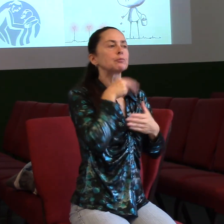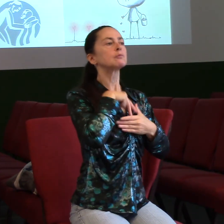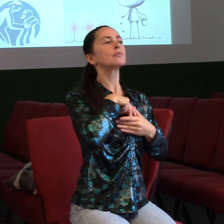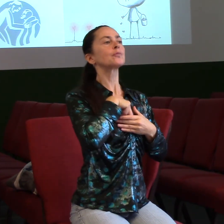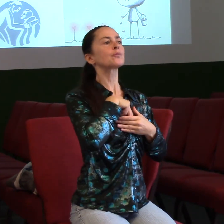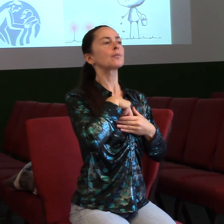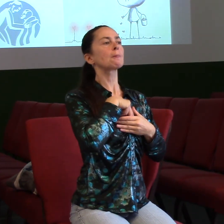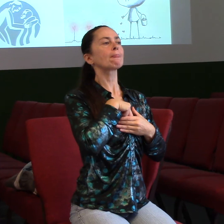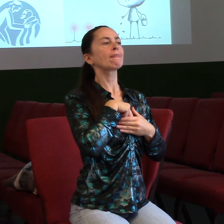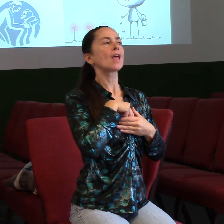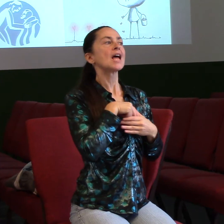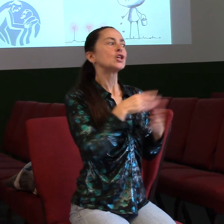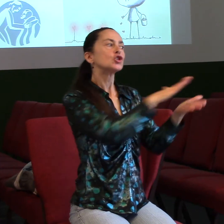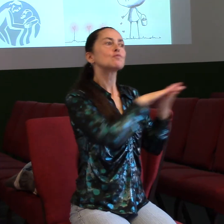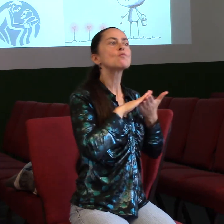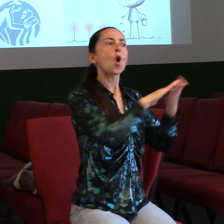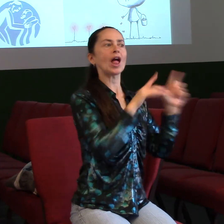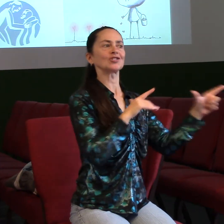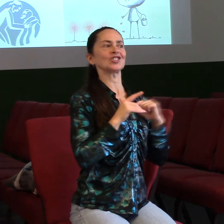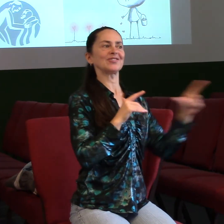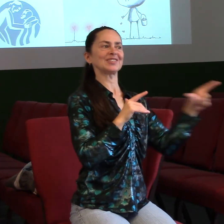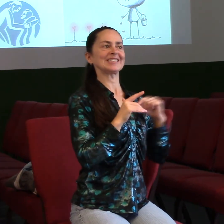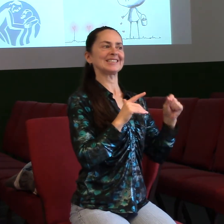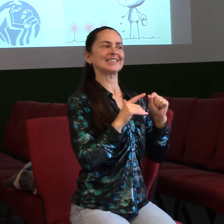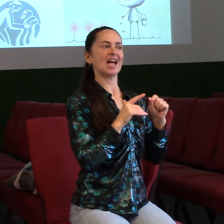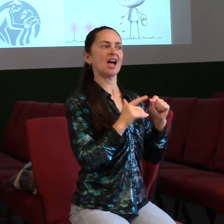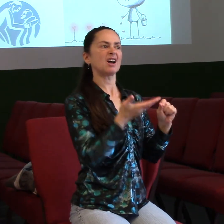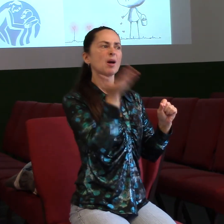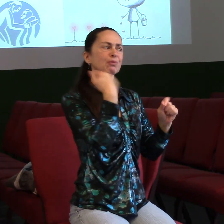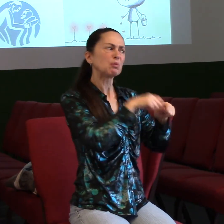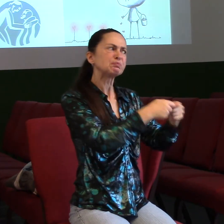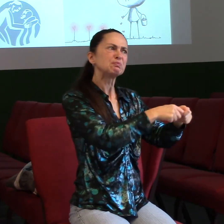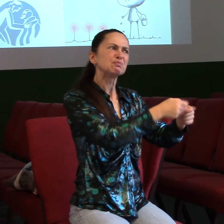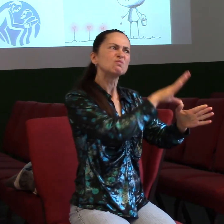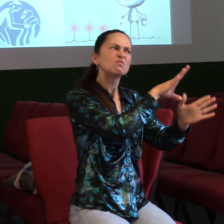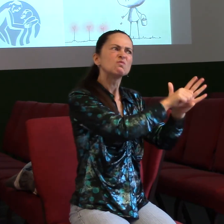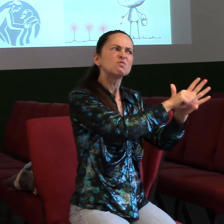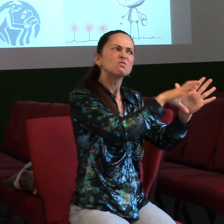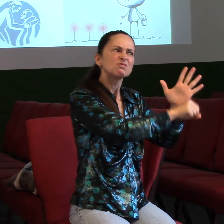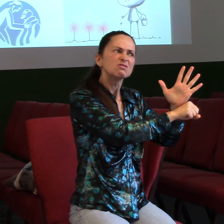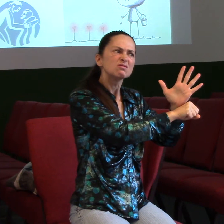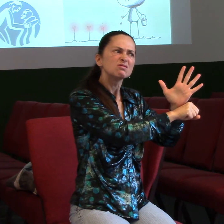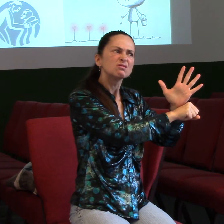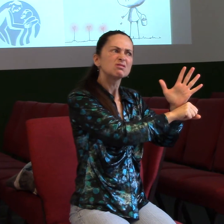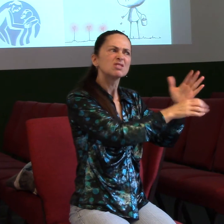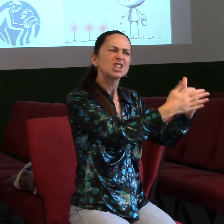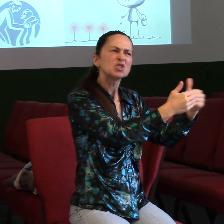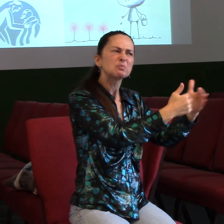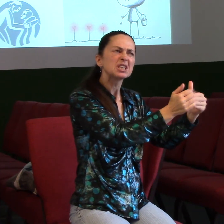my máme společný vztah, který byl něčím porušený, který byl něčím pošpiněný, pokažený, a